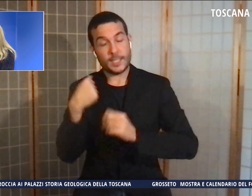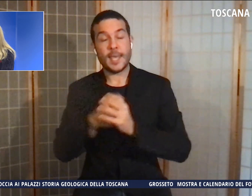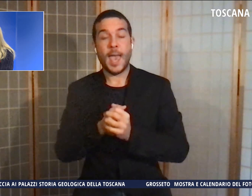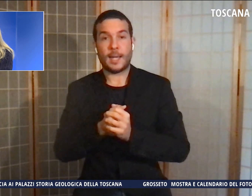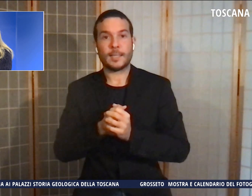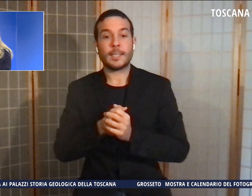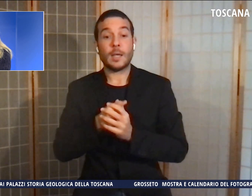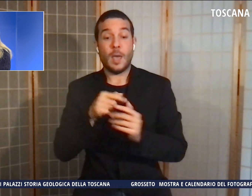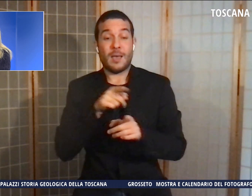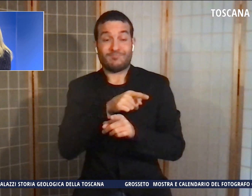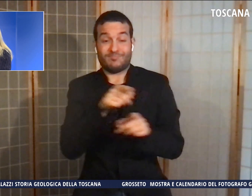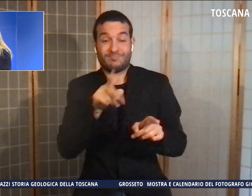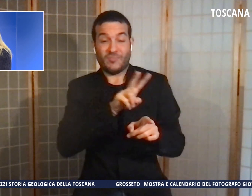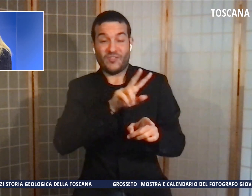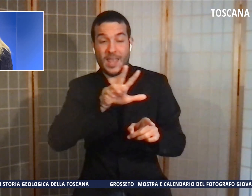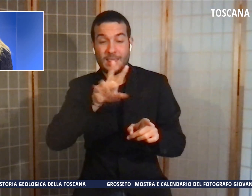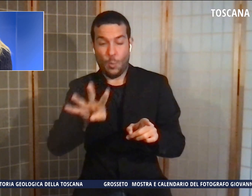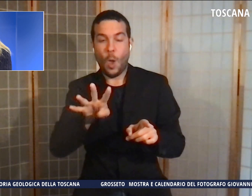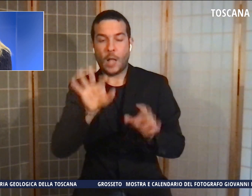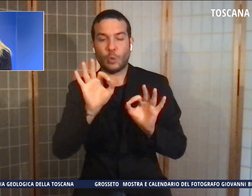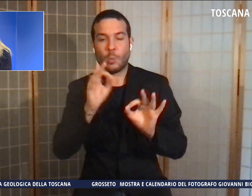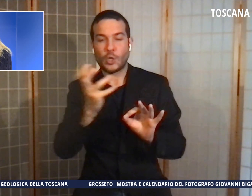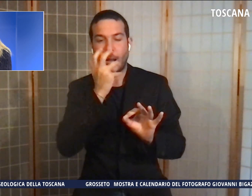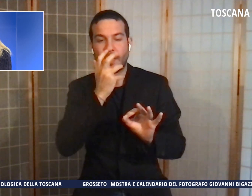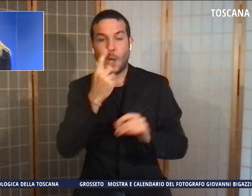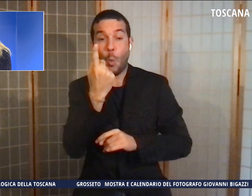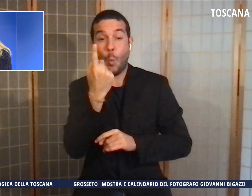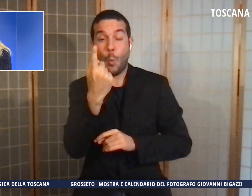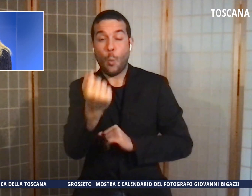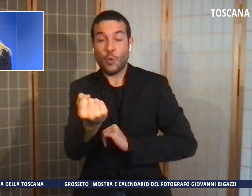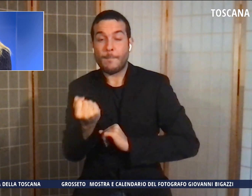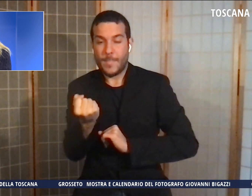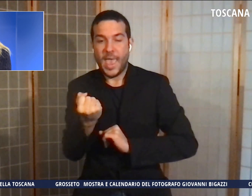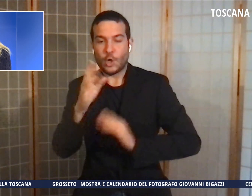in terapia intensiva, uno in meno rispetto alla giornata di ieri.